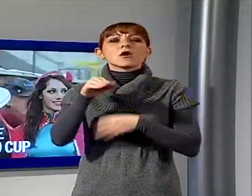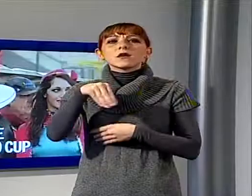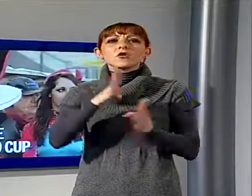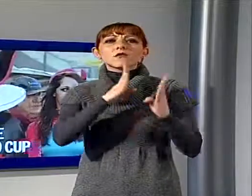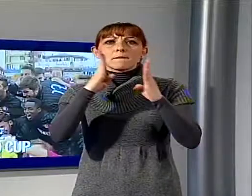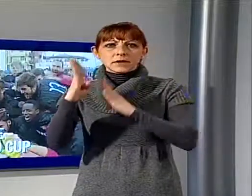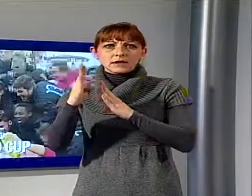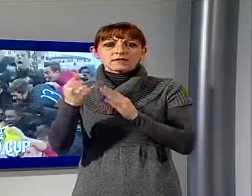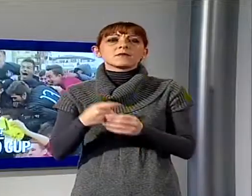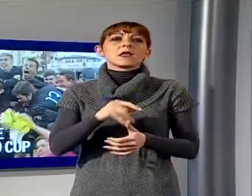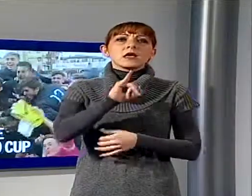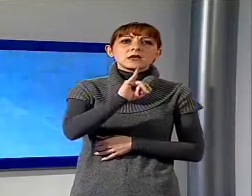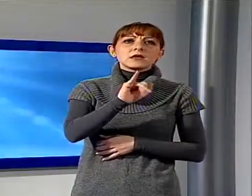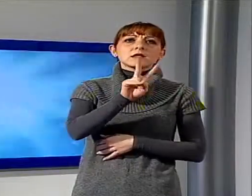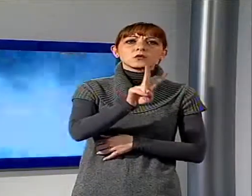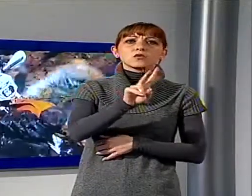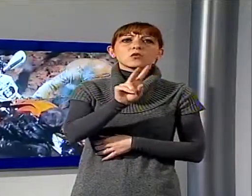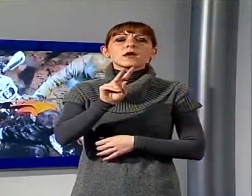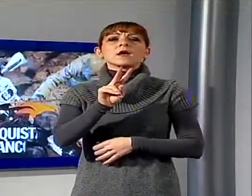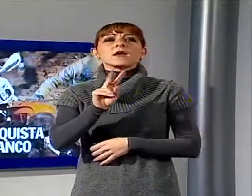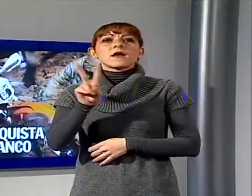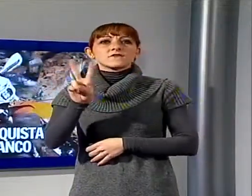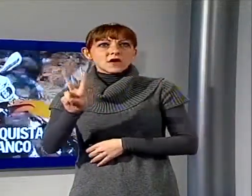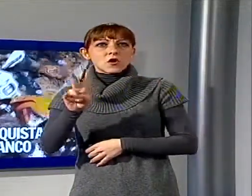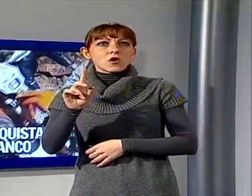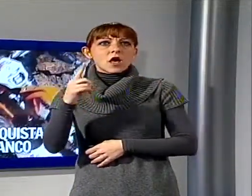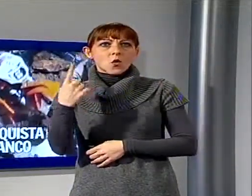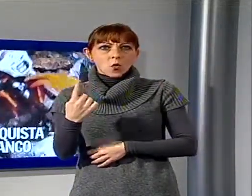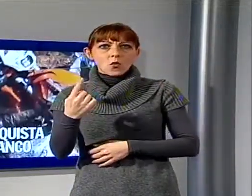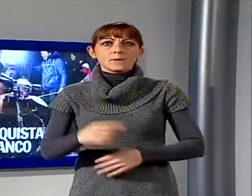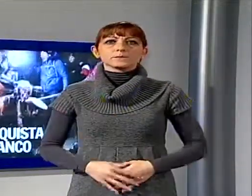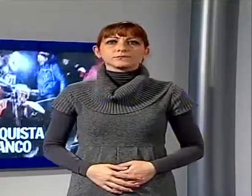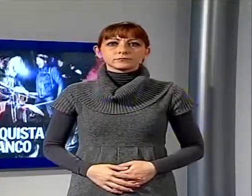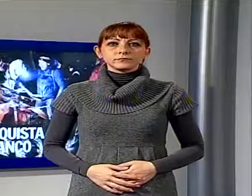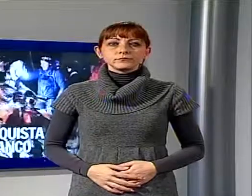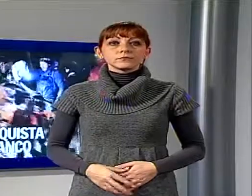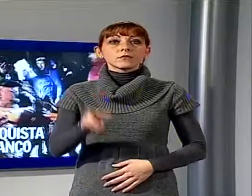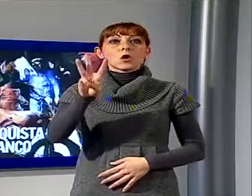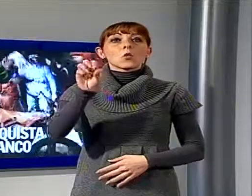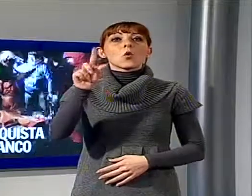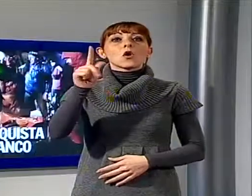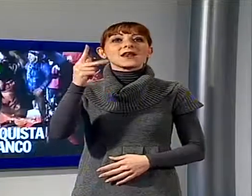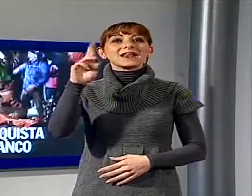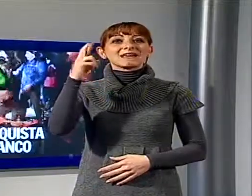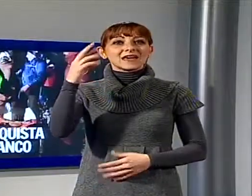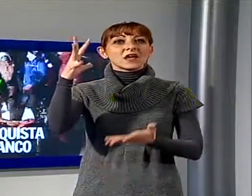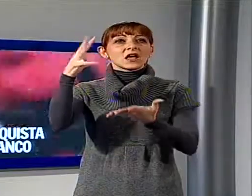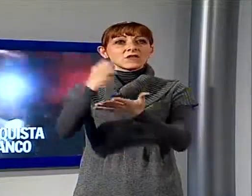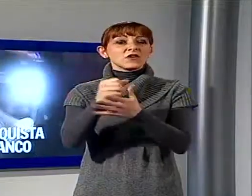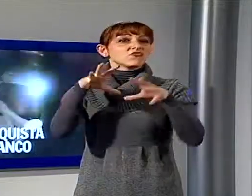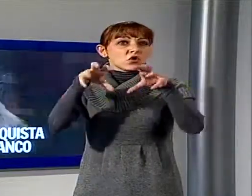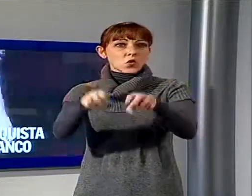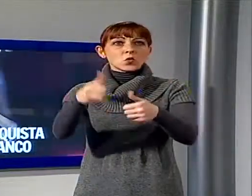Verona 2-1. I motori Walker conquista l'Inferno Bianco. L'Heltsgate 2015